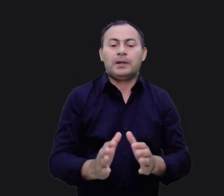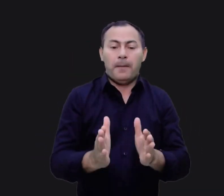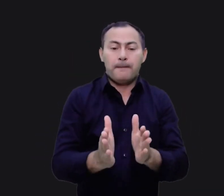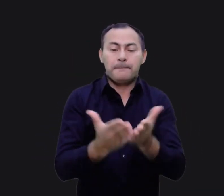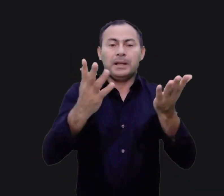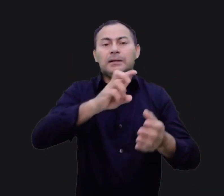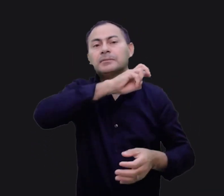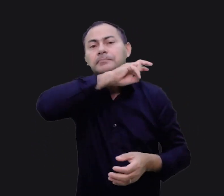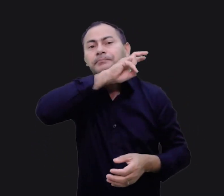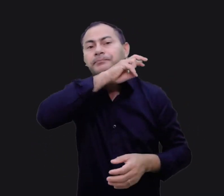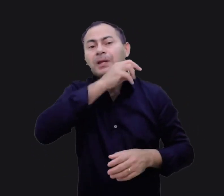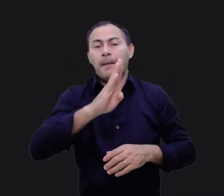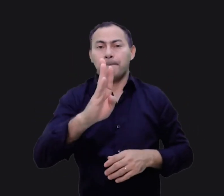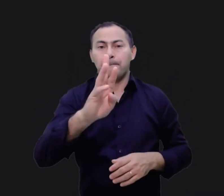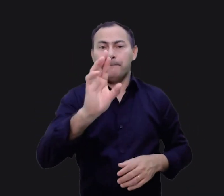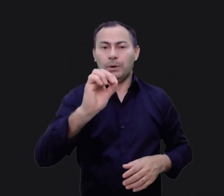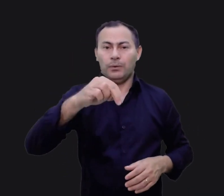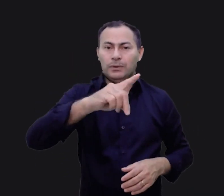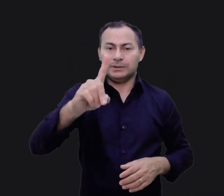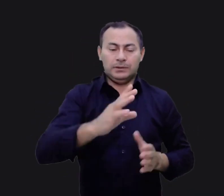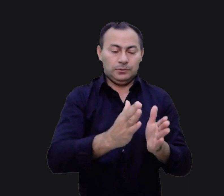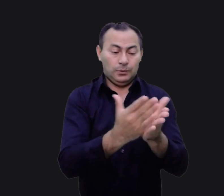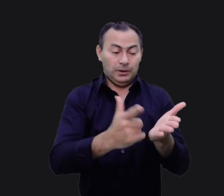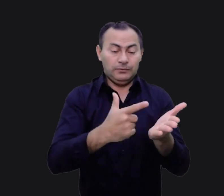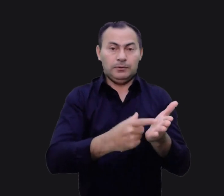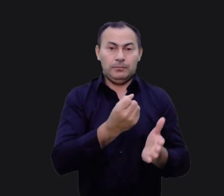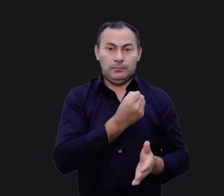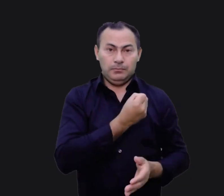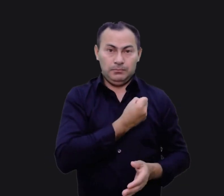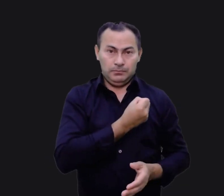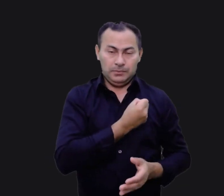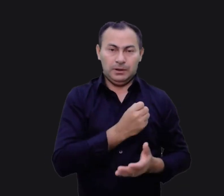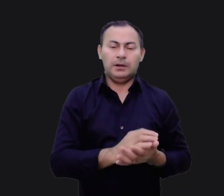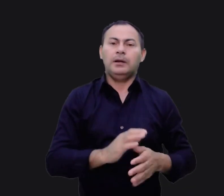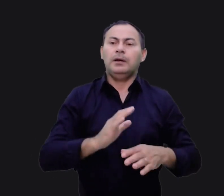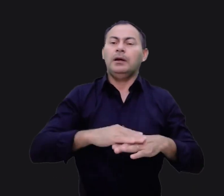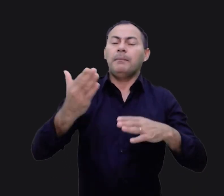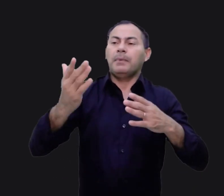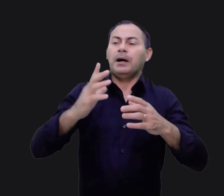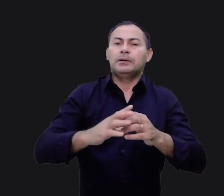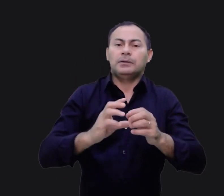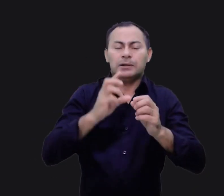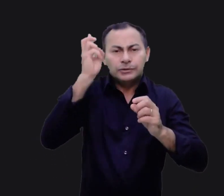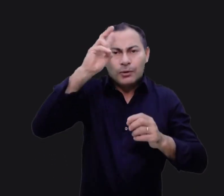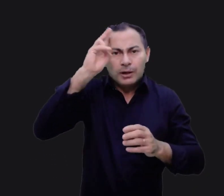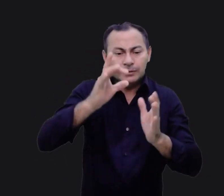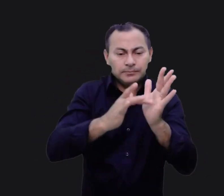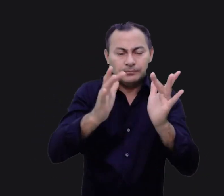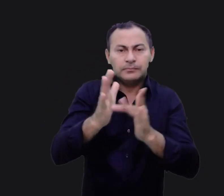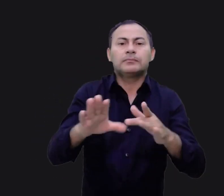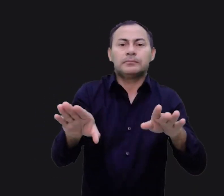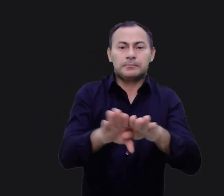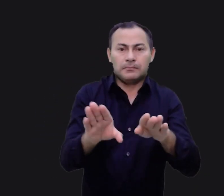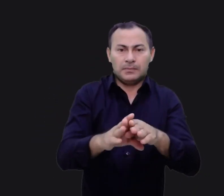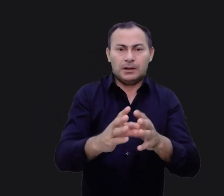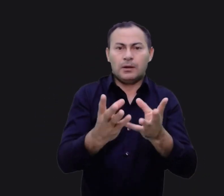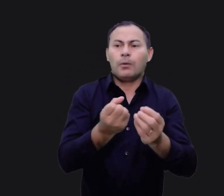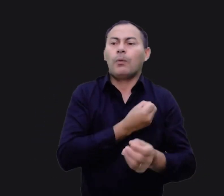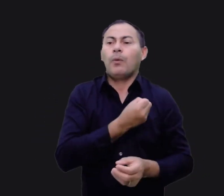O milagre da serpente de bronze no livro de Números, além de ser grande, é também mais uma das alegorias de Jesus Cristo. Muitas